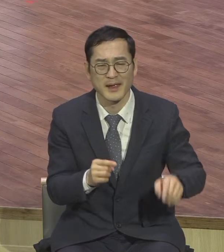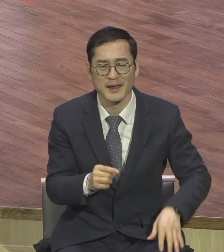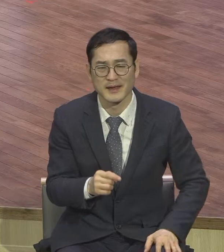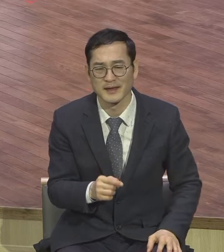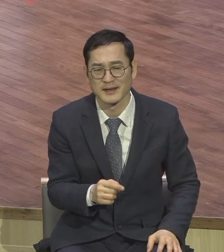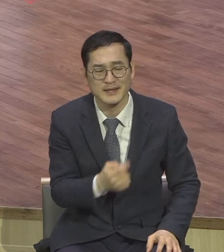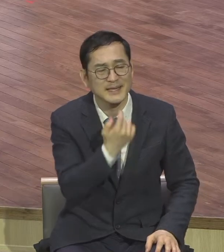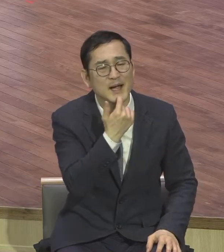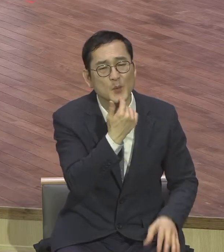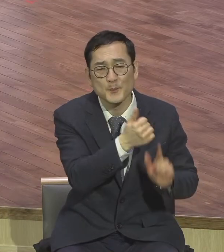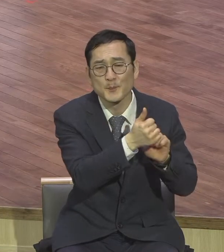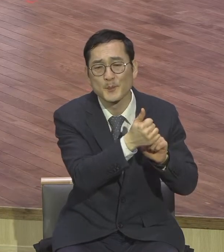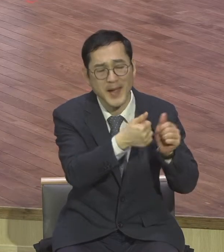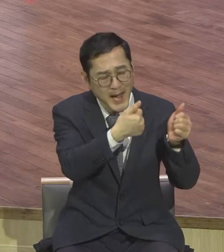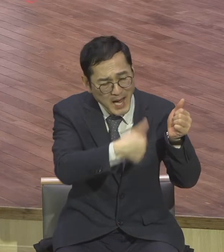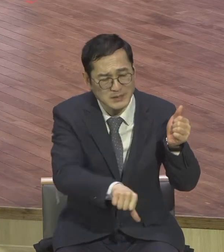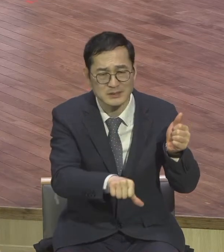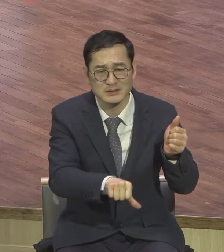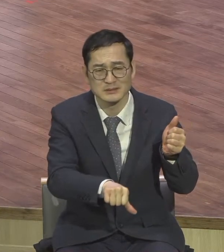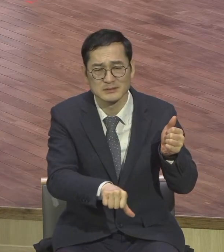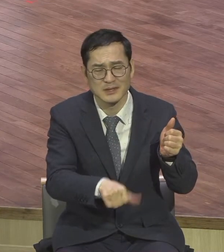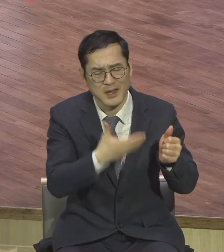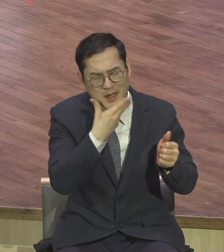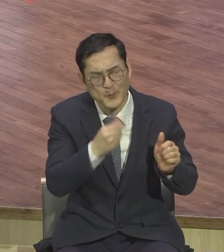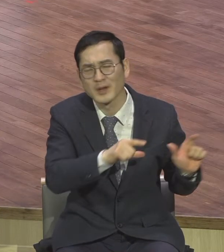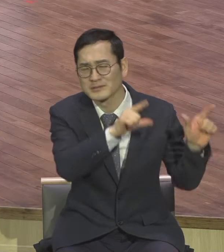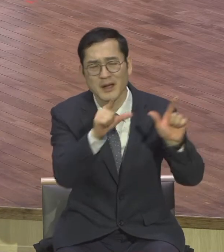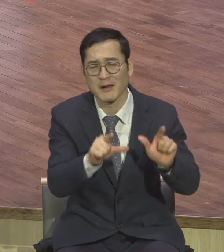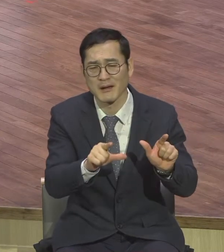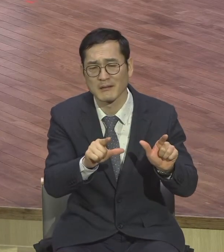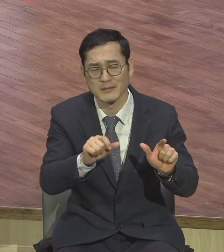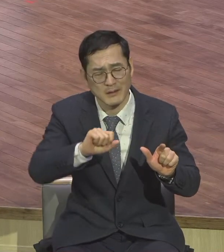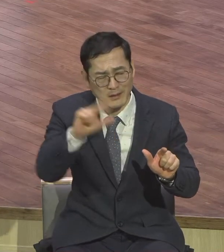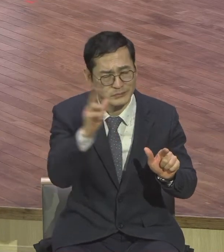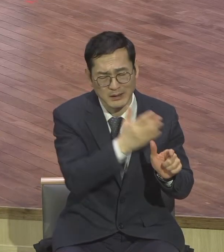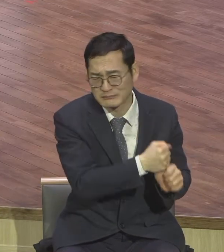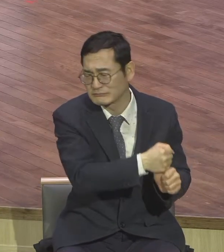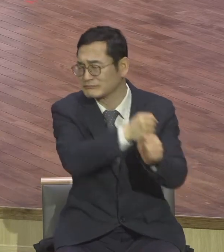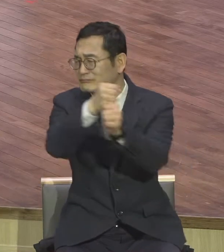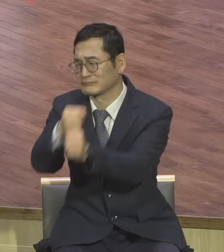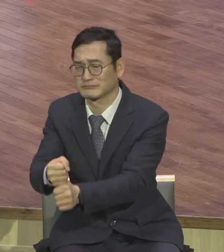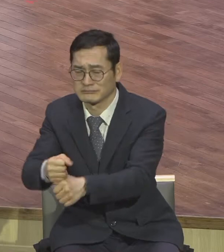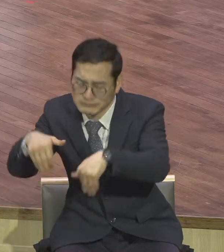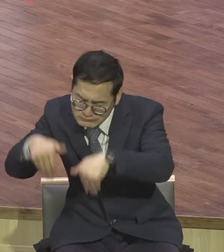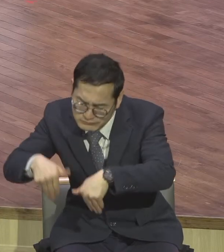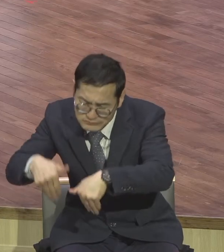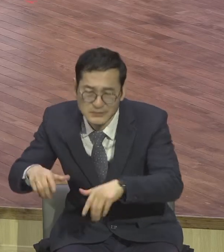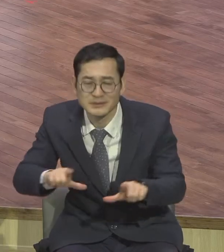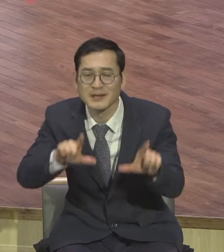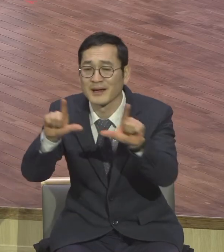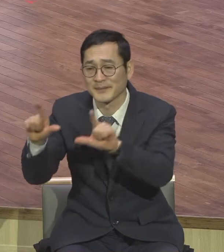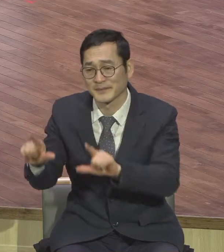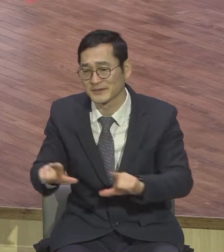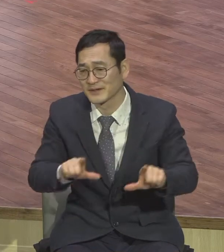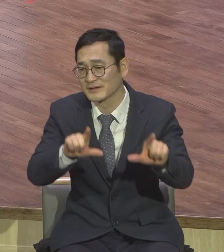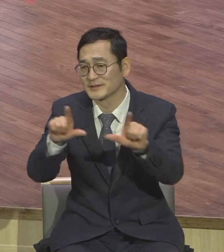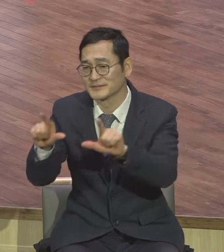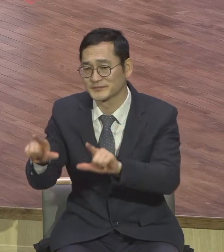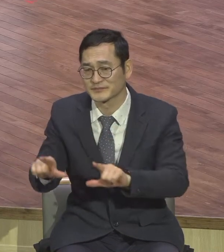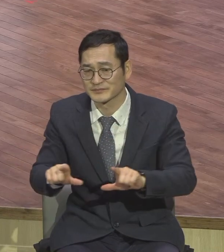요셉이 노예 집에 가서 청소하고 있어요 빗자루 잡고 노예라는 낙인